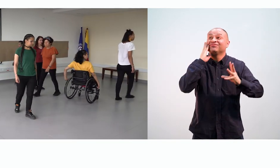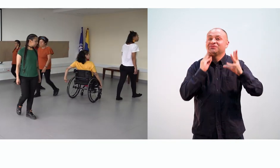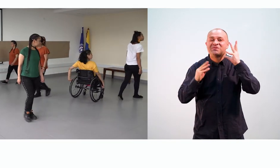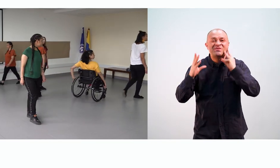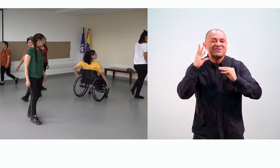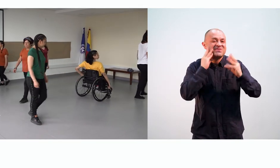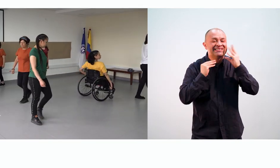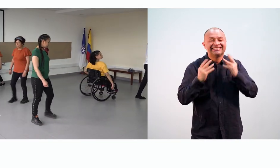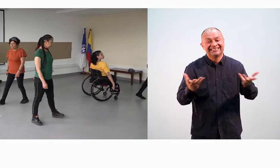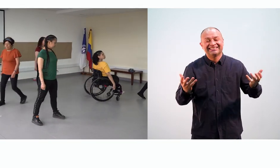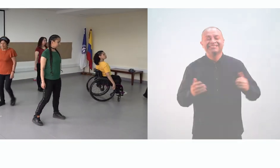esas experiencias.